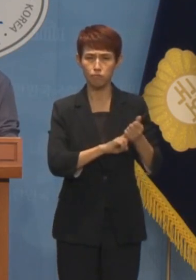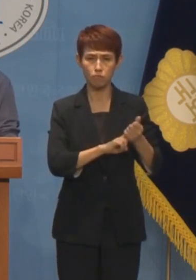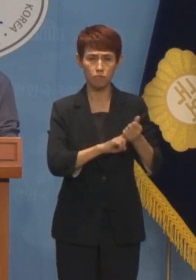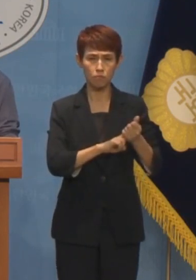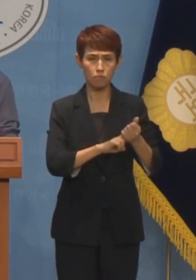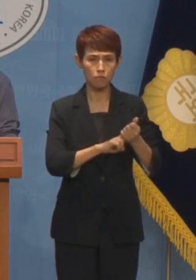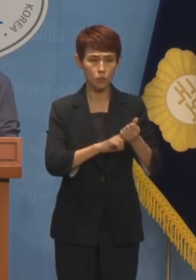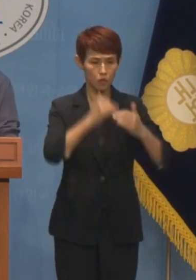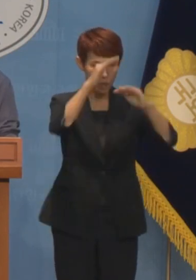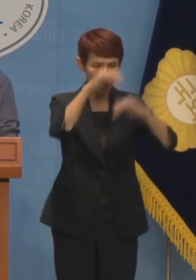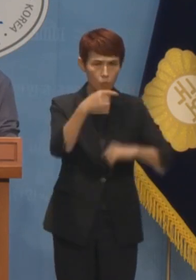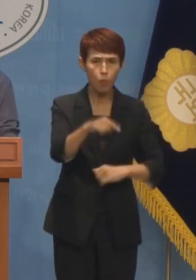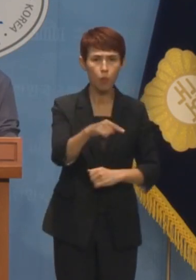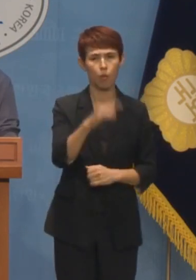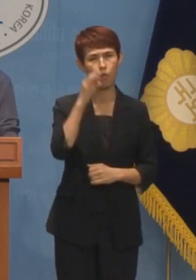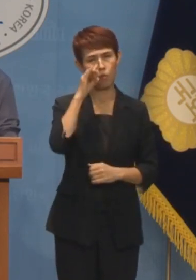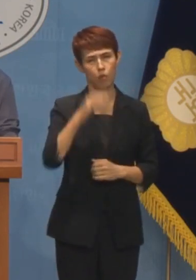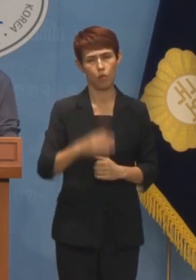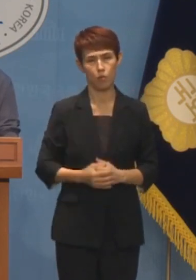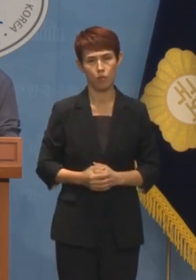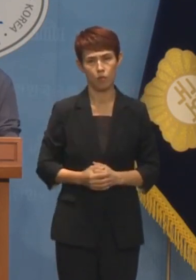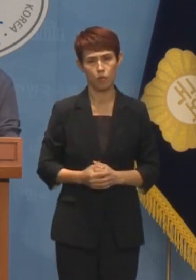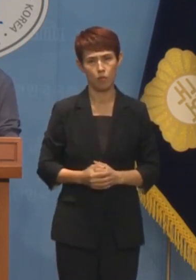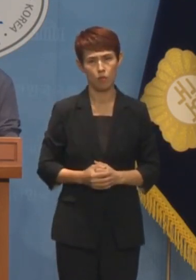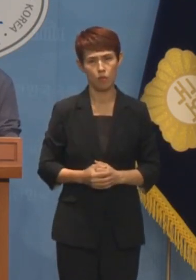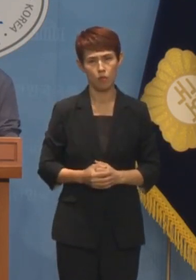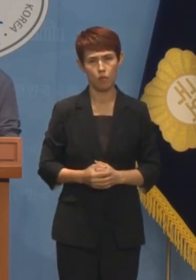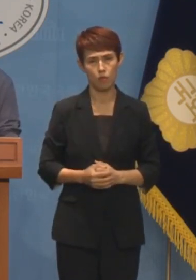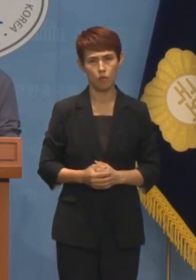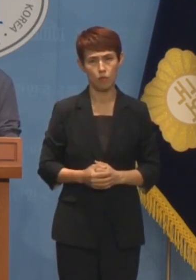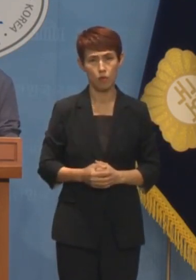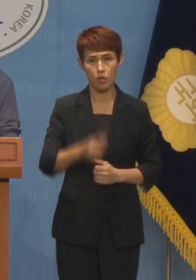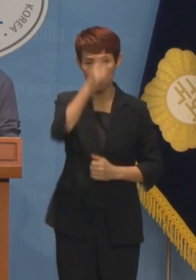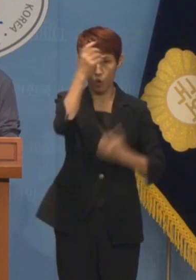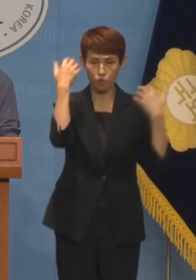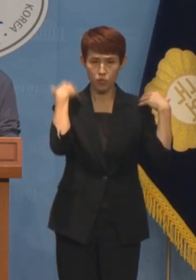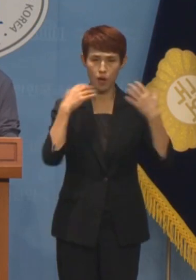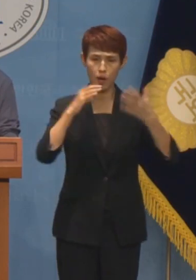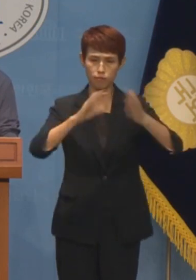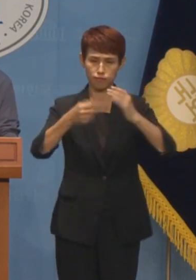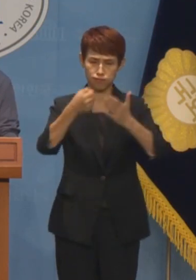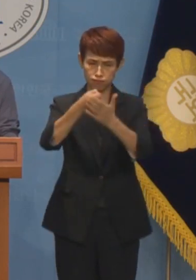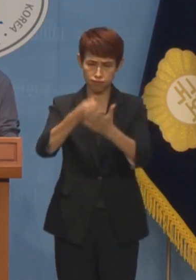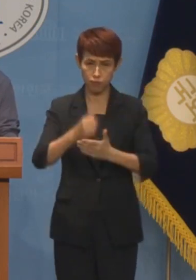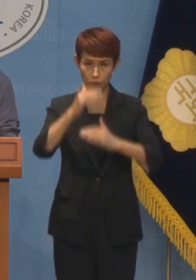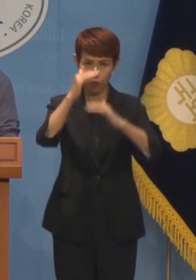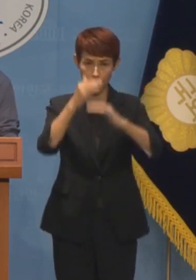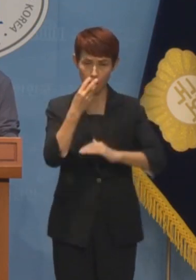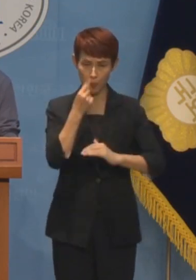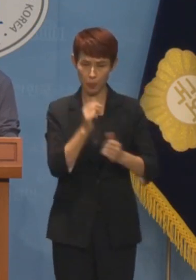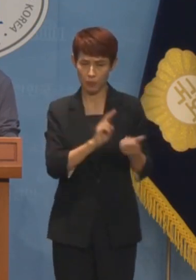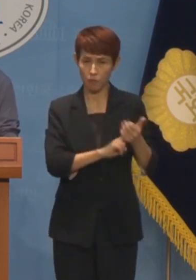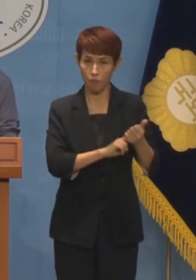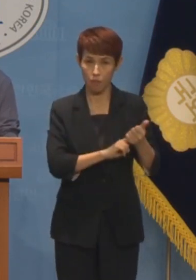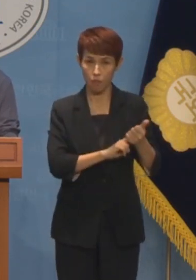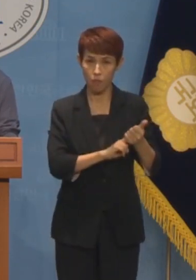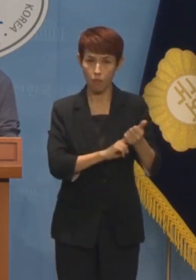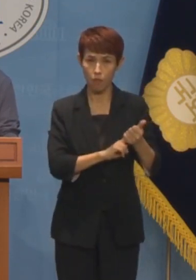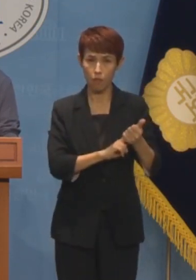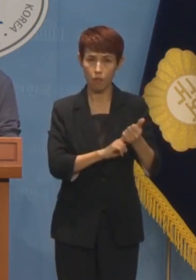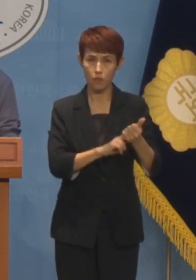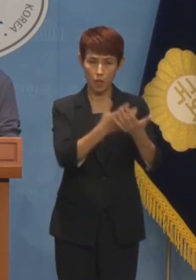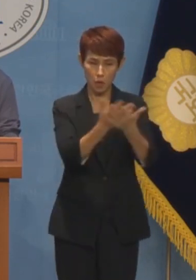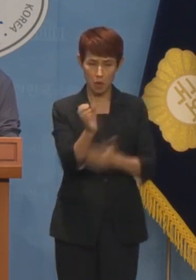진실은 무엇입니까? 그 어떤 이유든 정부의 의사결정 과정을 고의로 숨기려는 그 모든